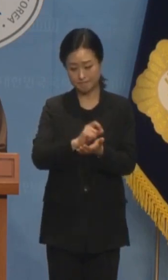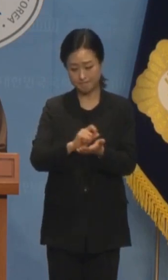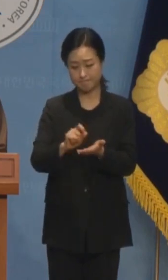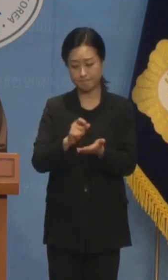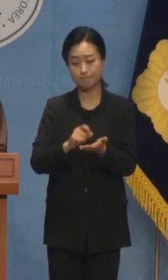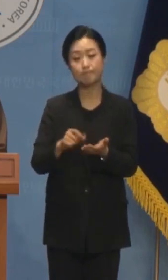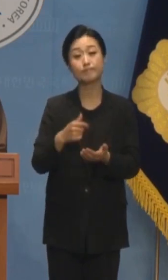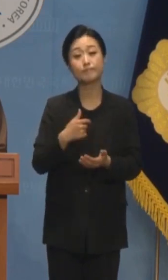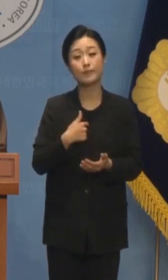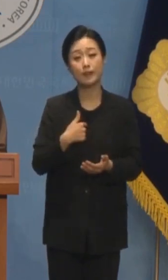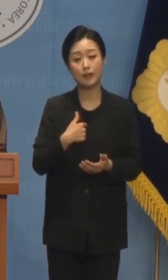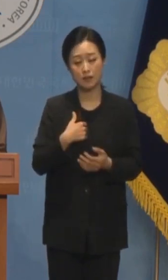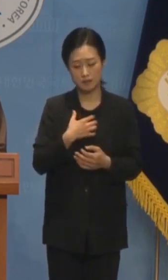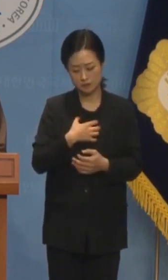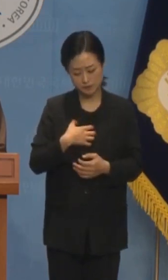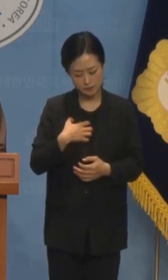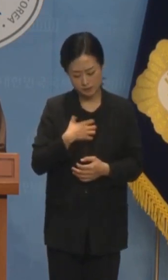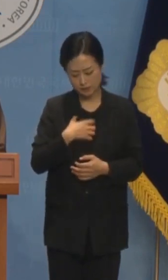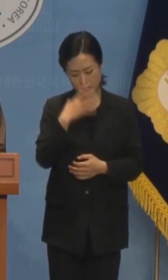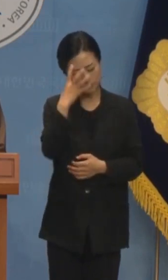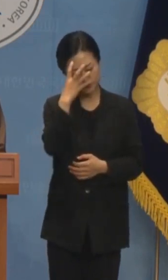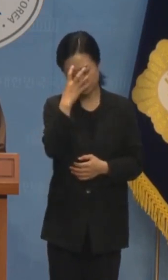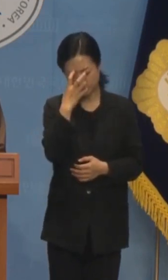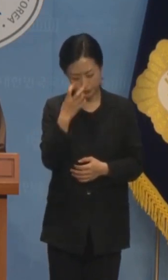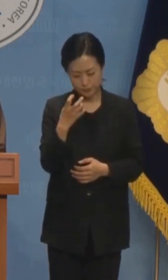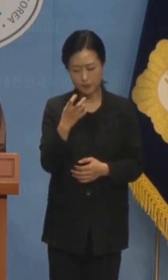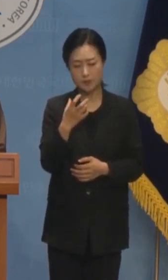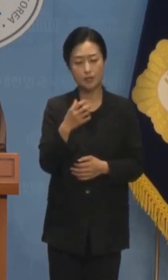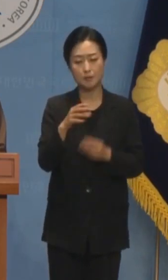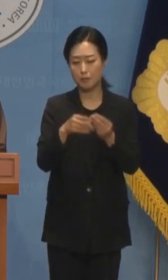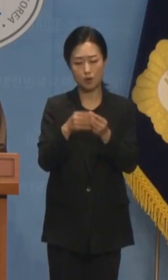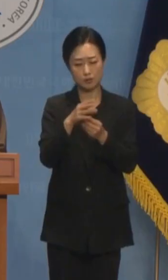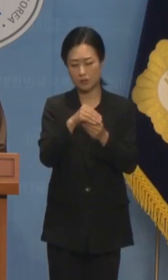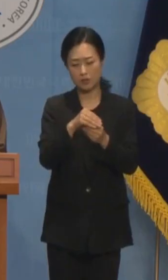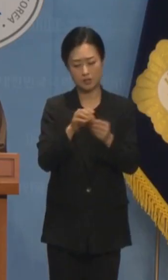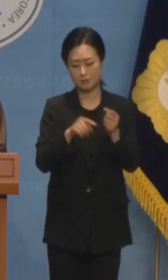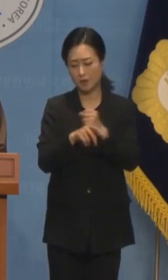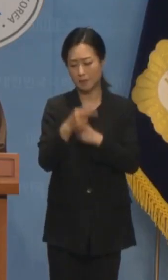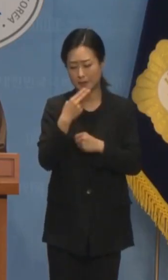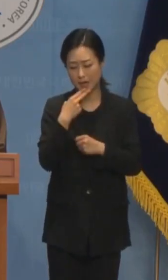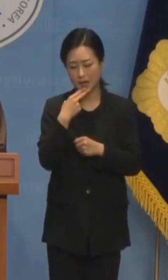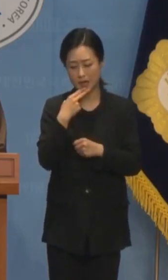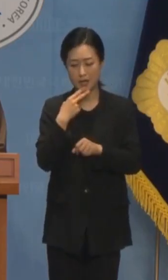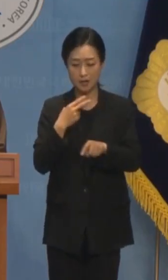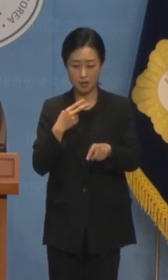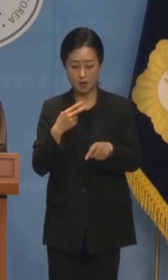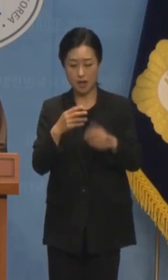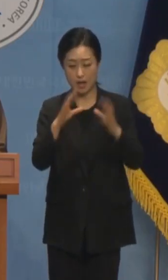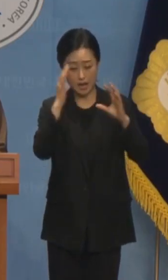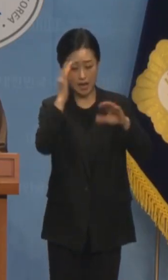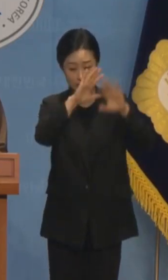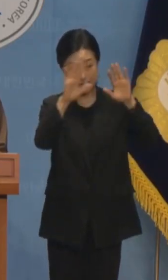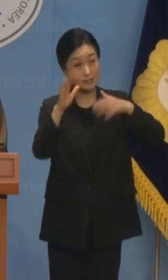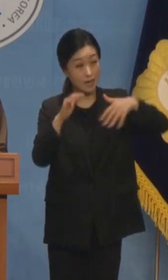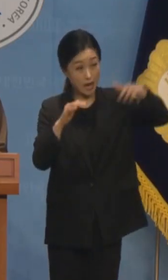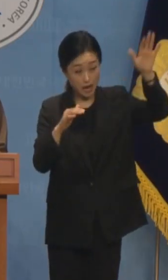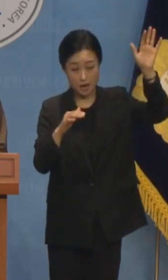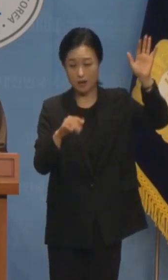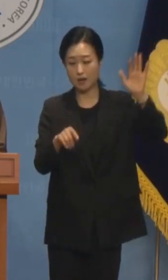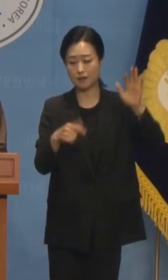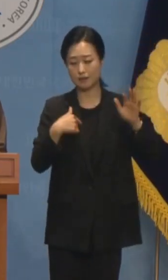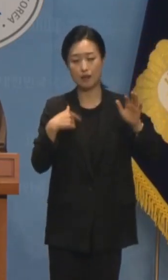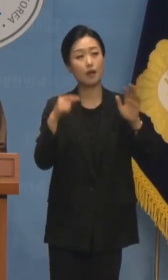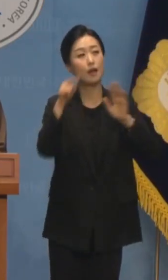명절이 기다려지지도 않는다라며 아들이 있는 곳으로 가고 싶을 때가 하루에도 수십 번이라고 했습니다